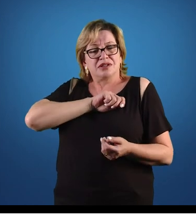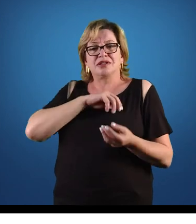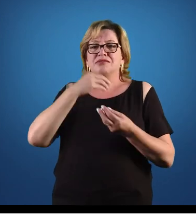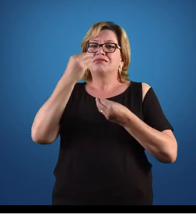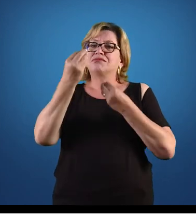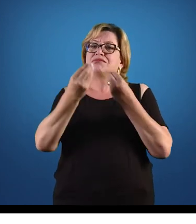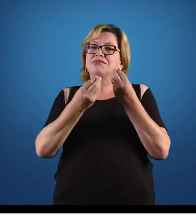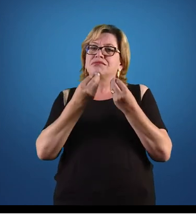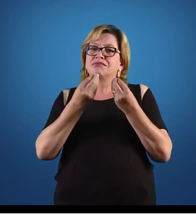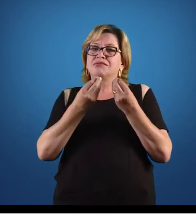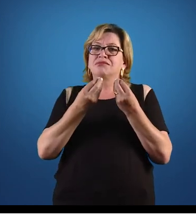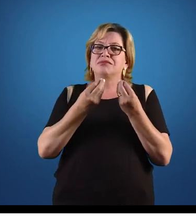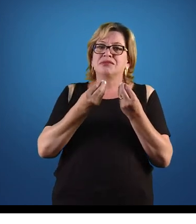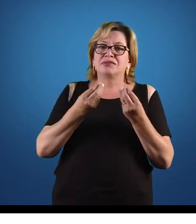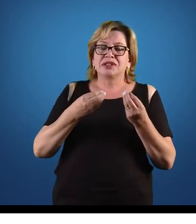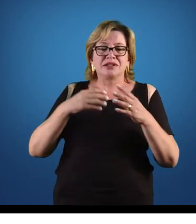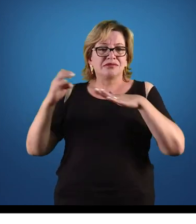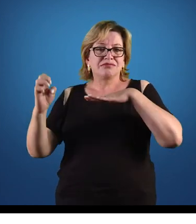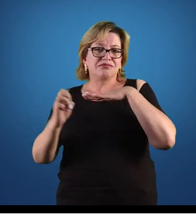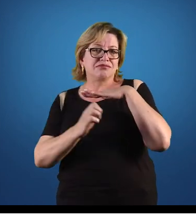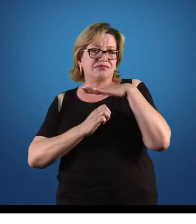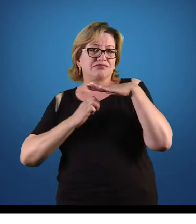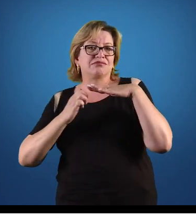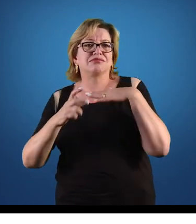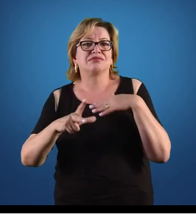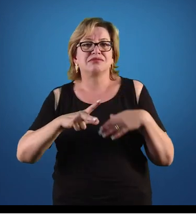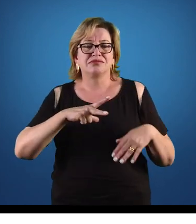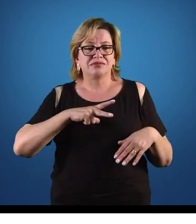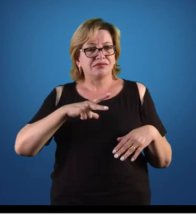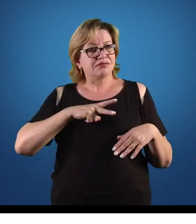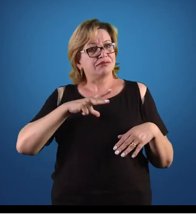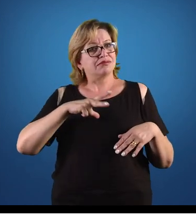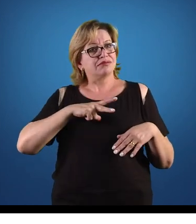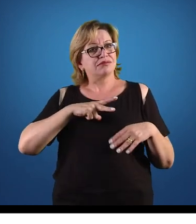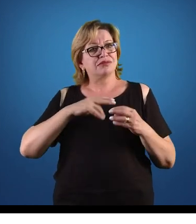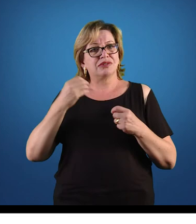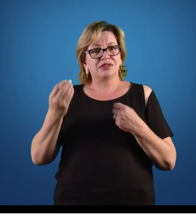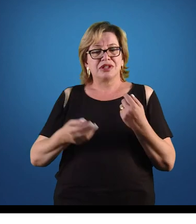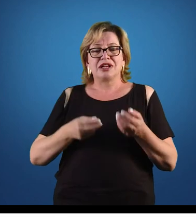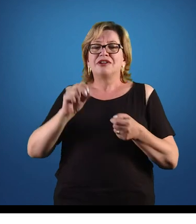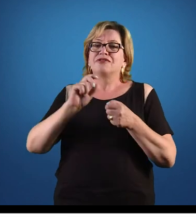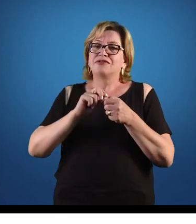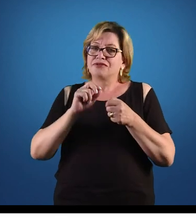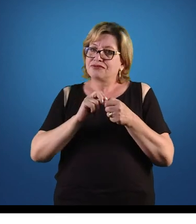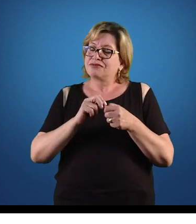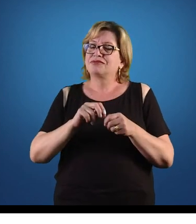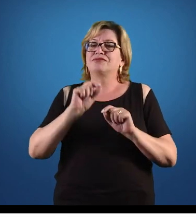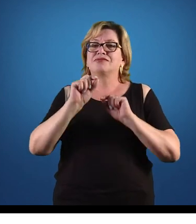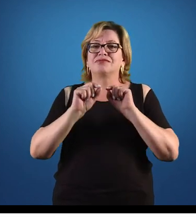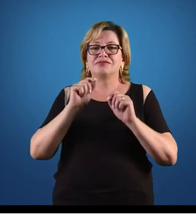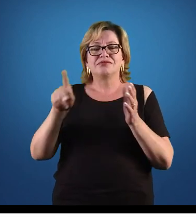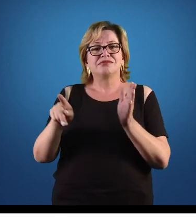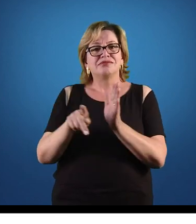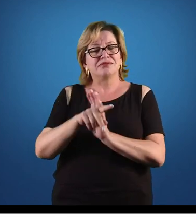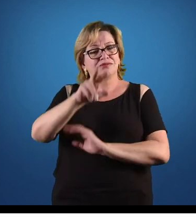essas empresas, essas grandes corporações cumpram o que o Estado